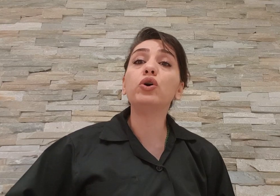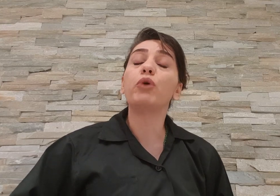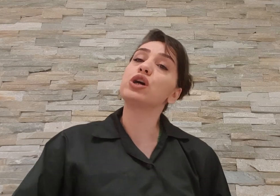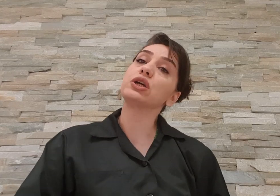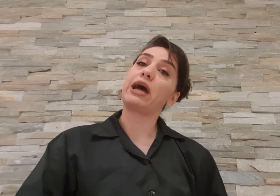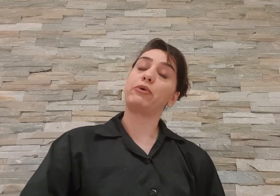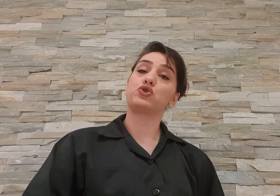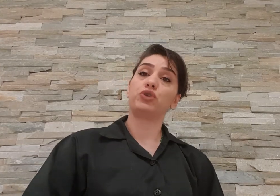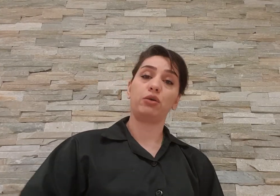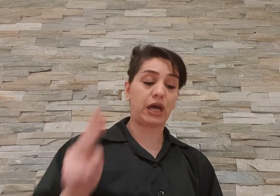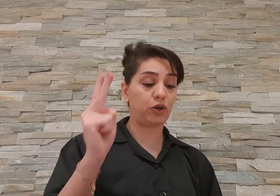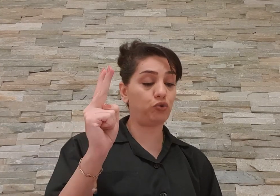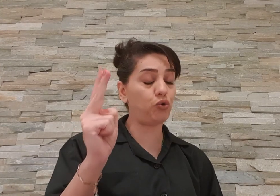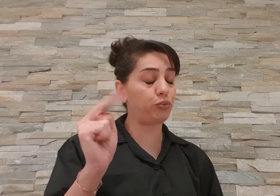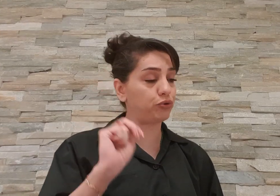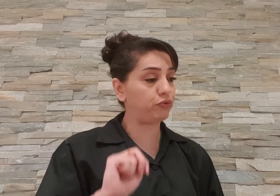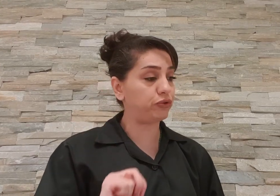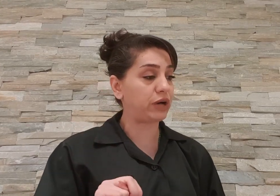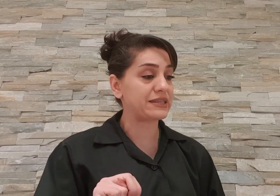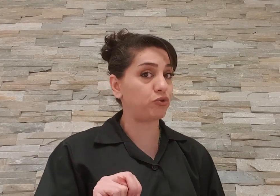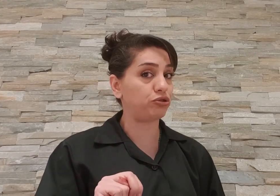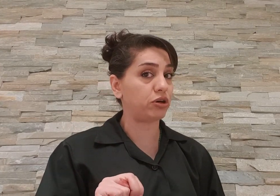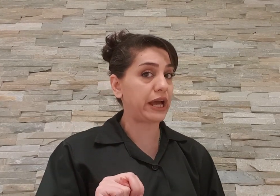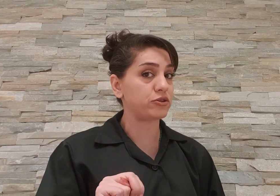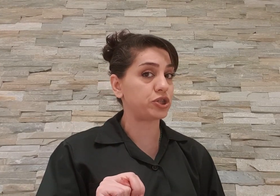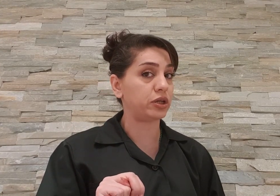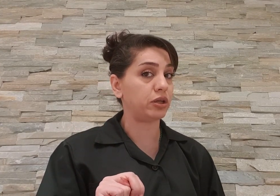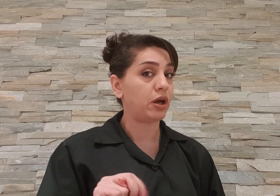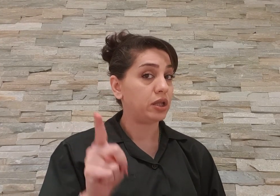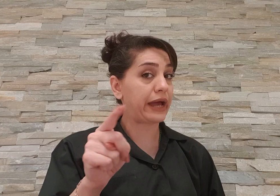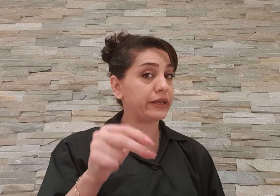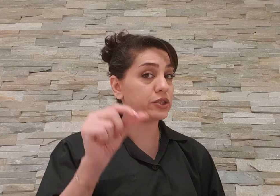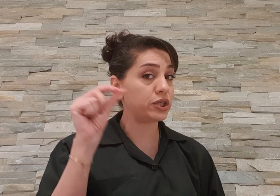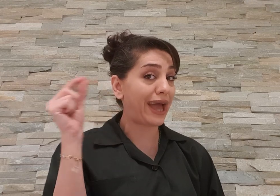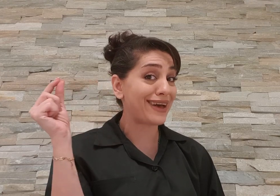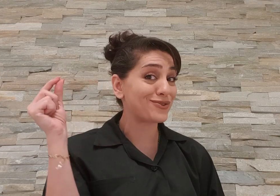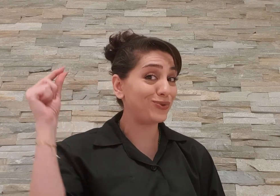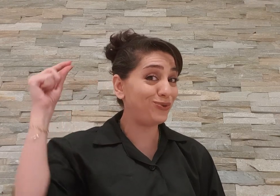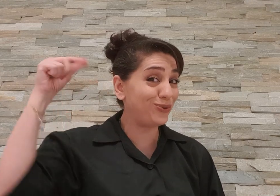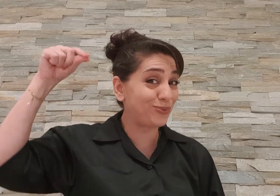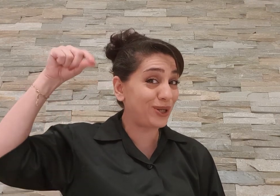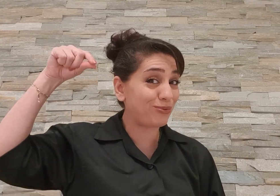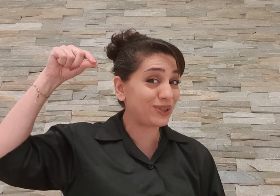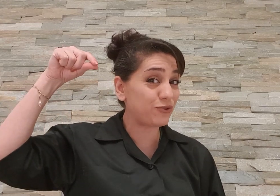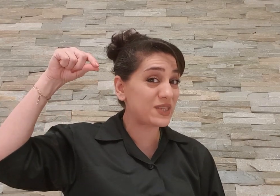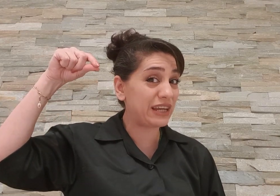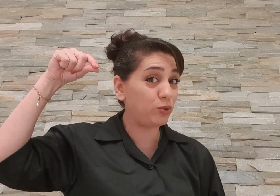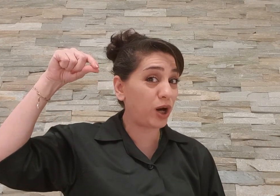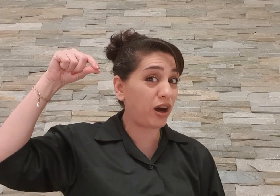آقا چرا برای بازجروه ای من گوپرو رو از این اودیو ها نداشتین؟ در نتیجه از اون دوربین ها بود که تو سلولای